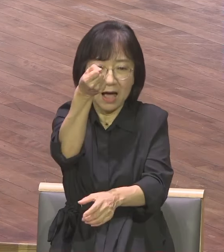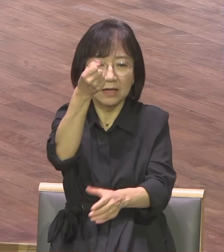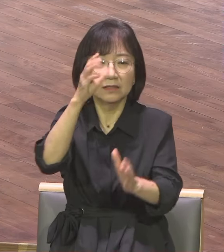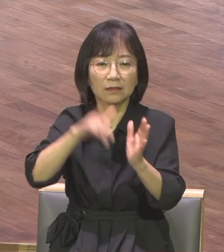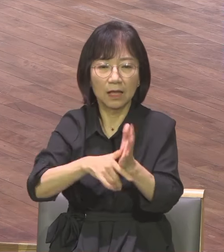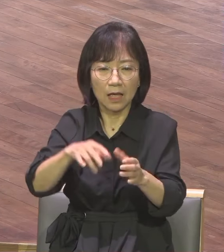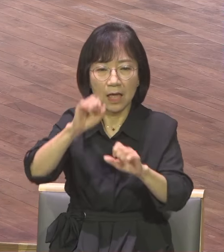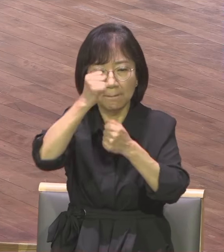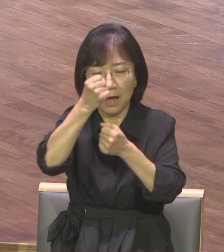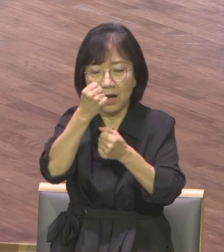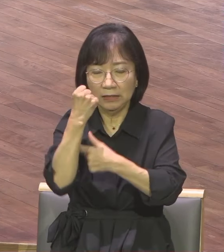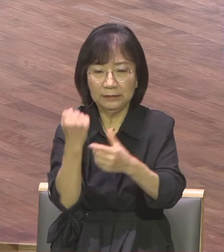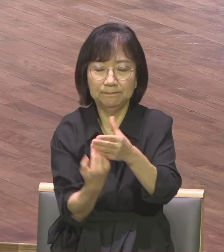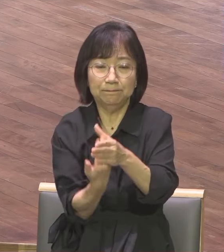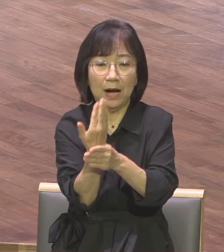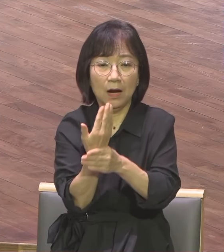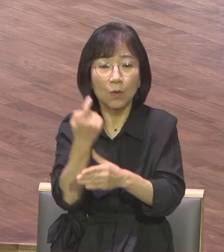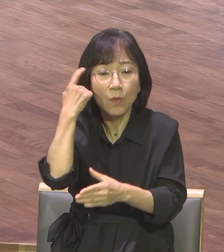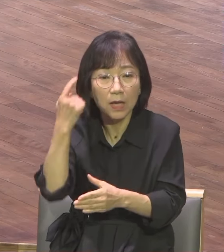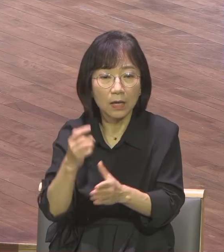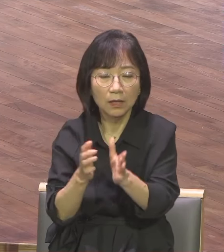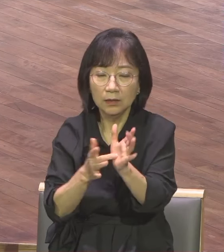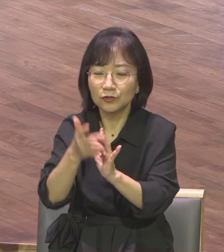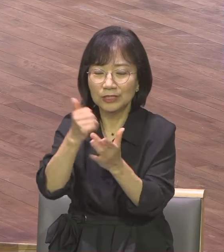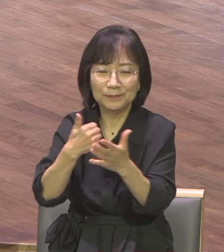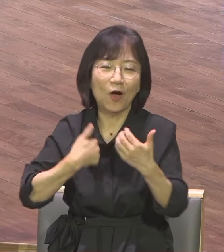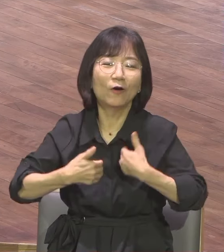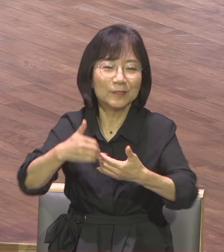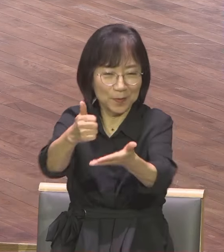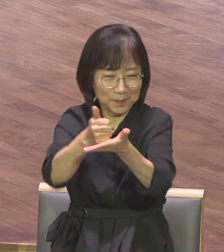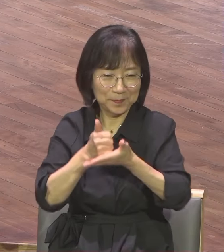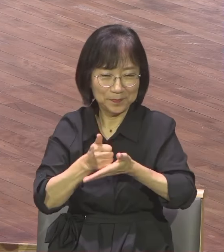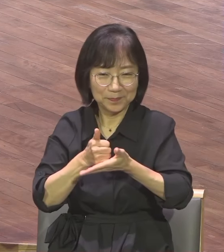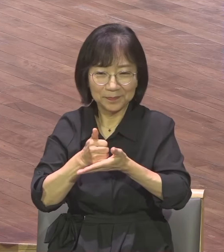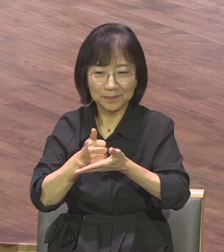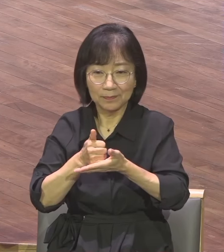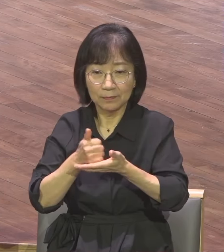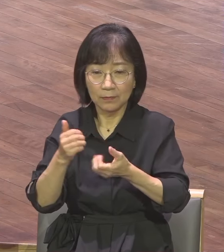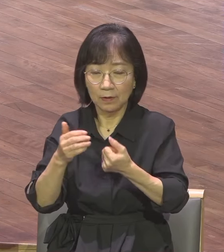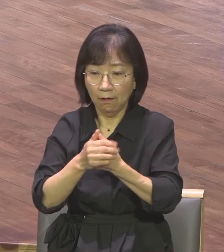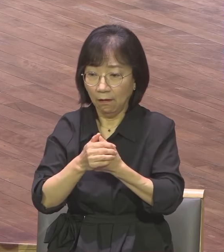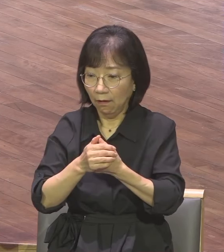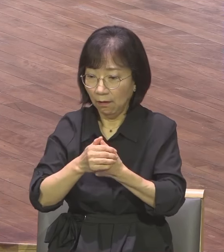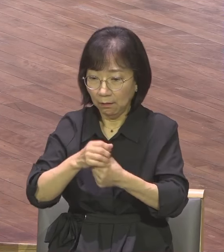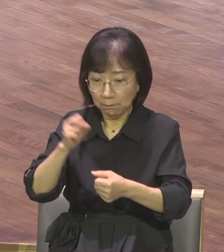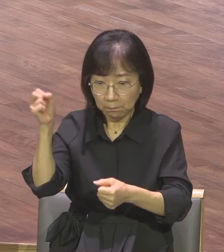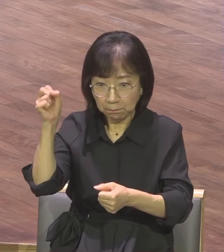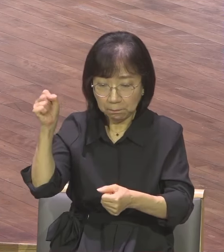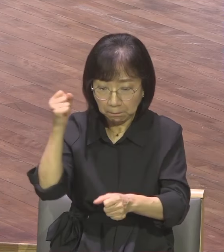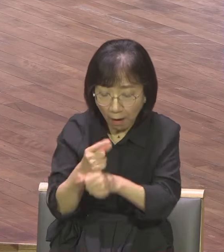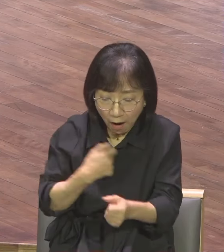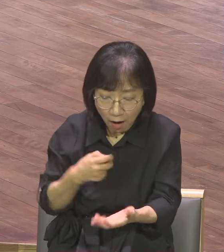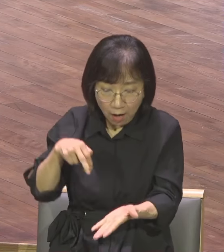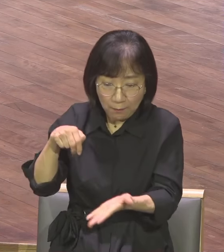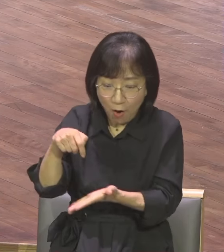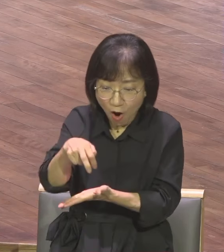이제 영접했기 때문에 자기도 모른 사이에 걷기도 하며 뛰기도 하며 하나님을